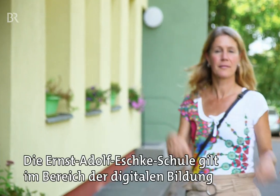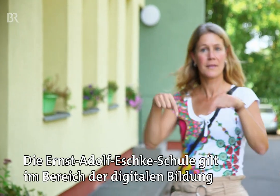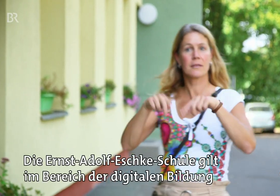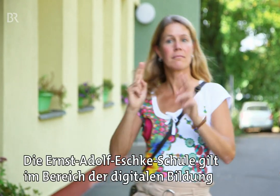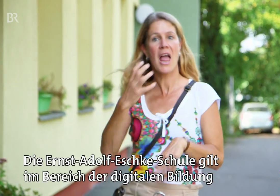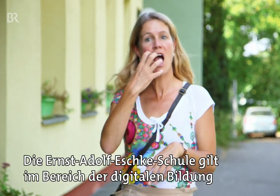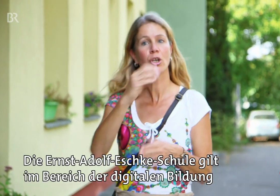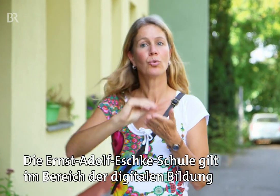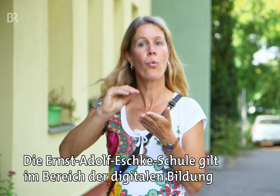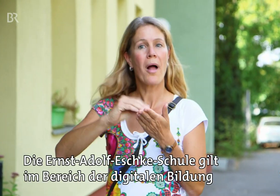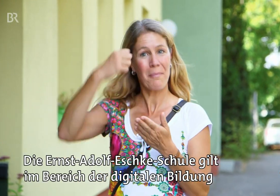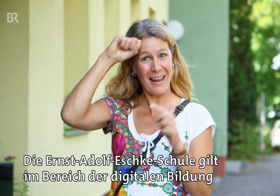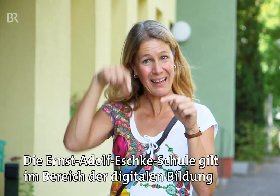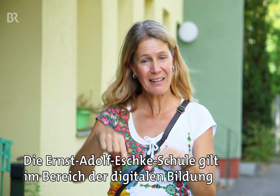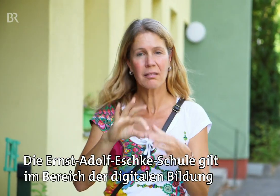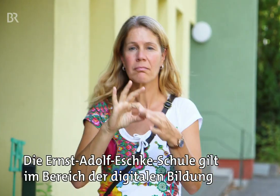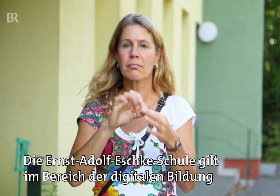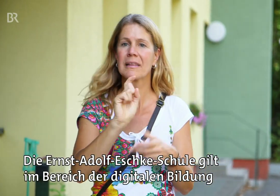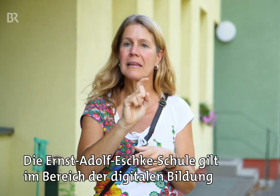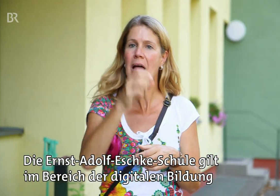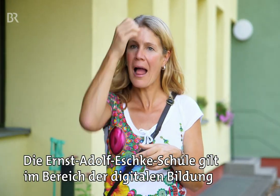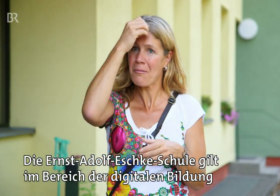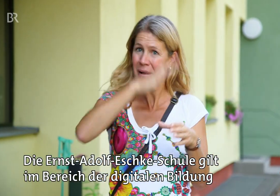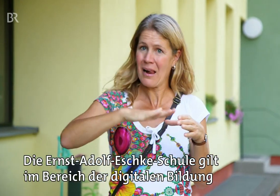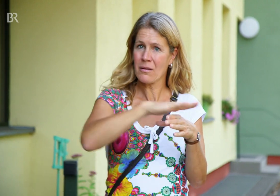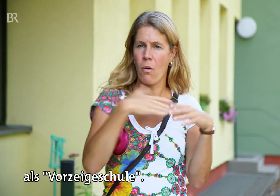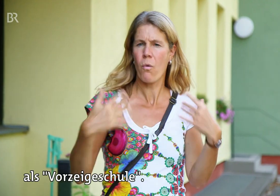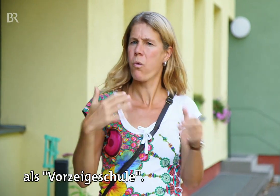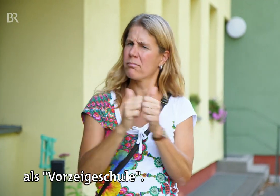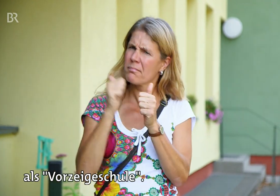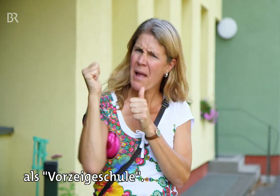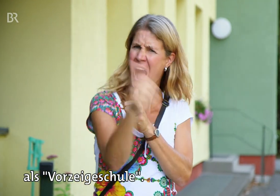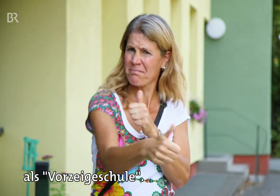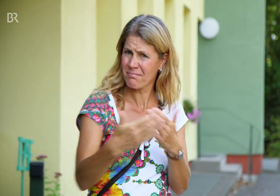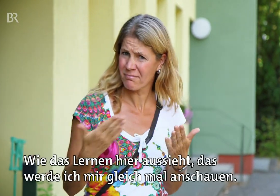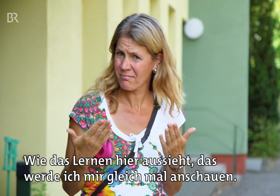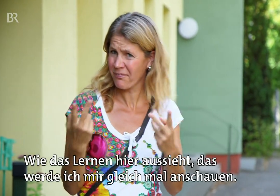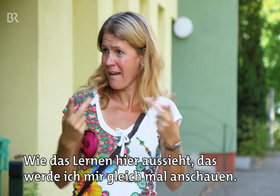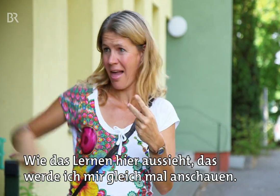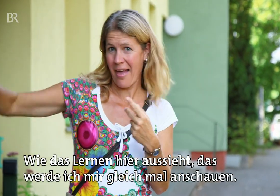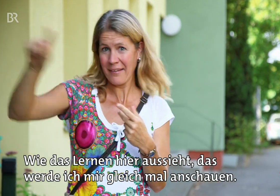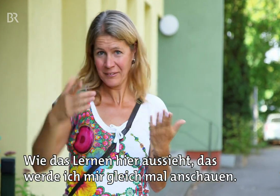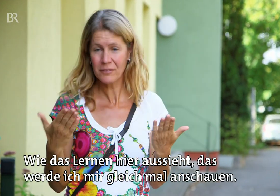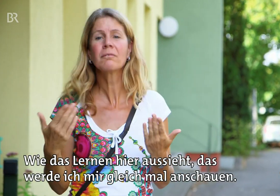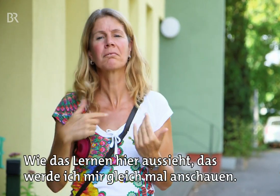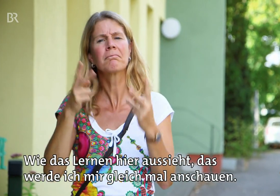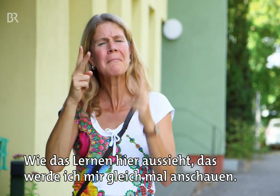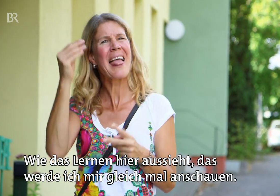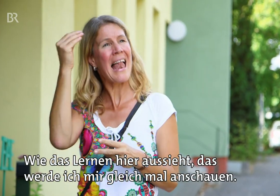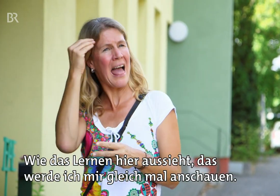Die Ernst-Adolf-Eschke-Schule gilt im Bereich der digitalen Bildung als Vorzeigeschule. Wie das Lernen hier aussieht, das